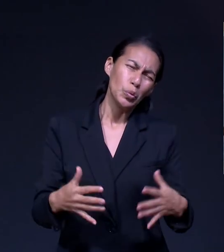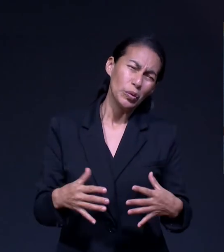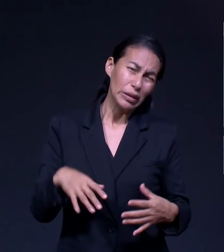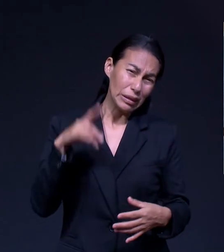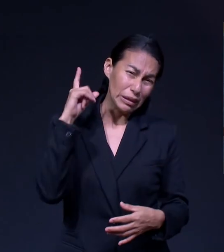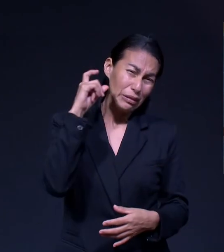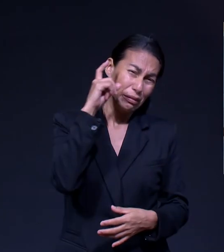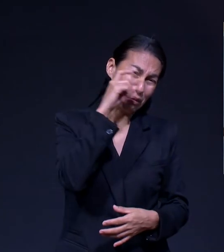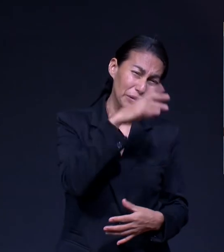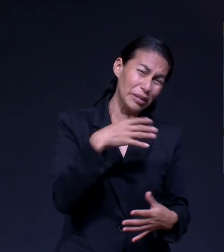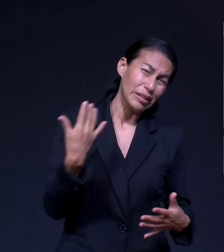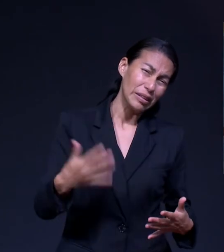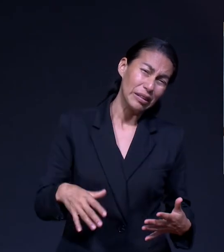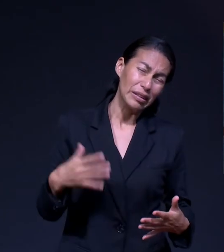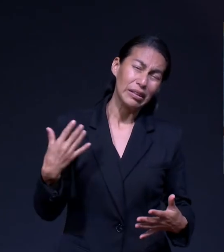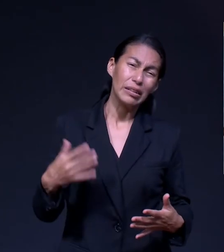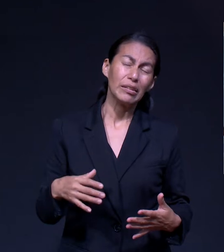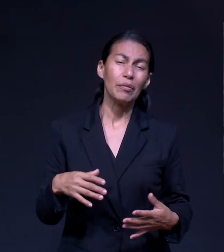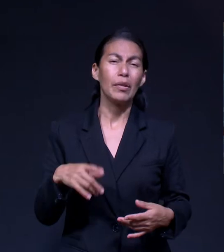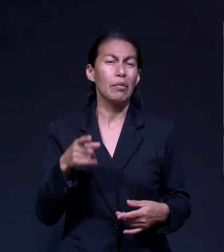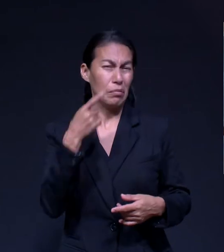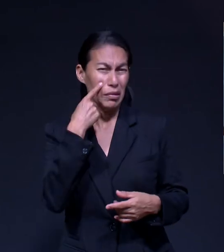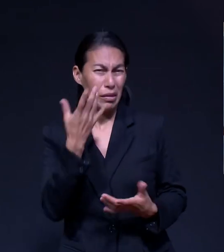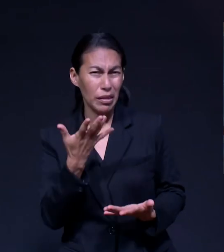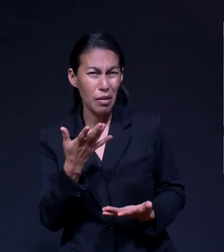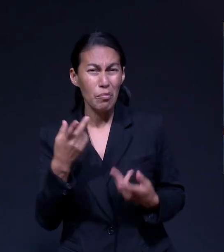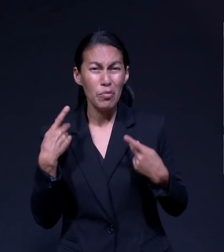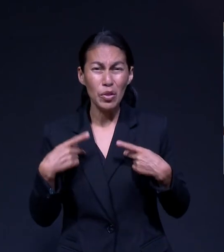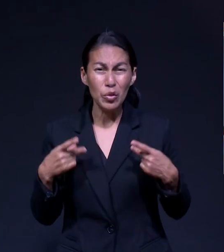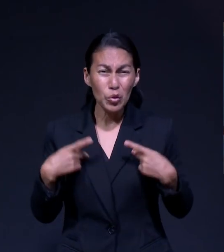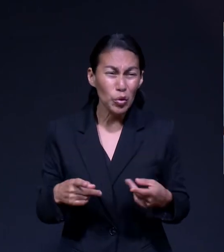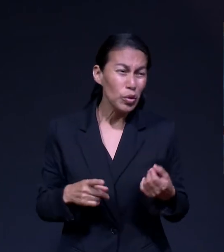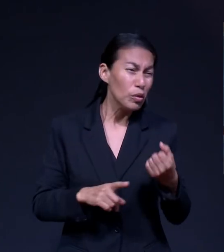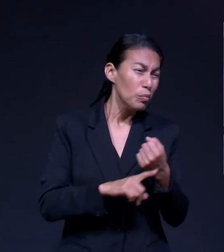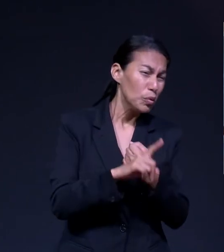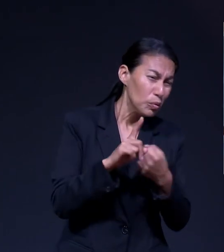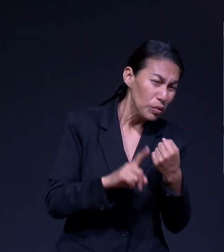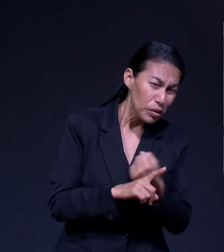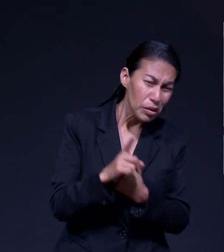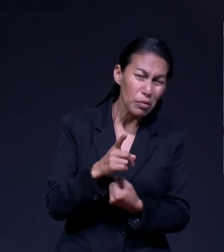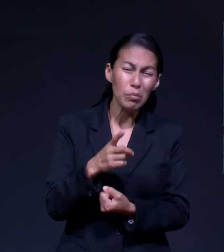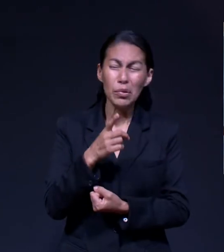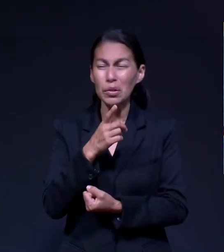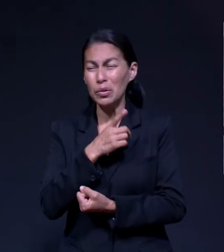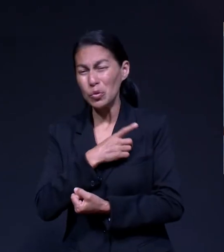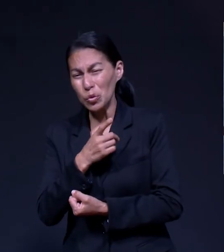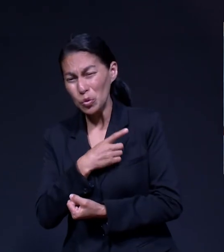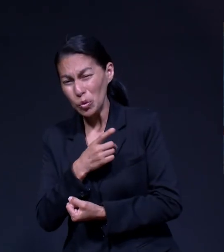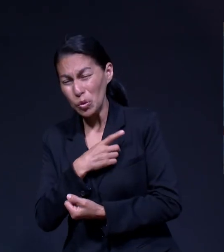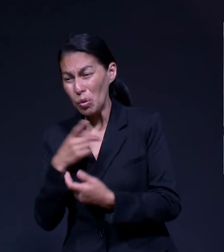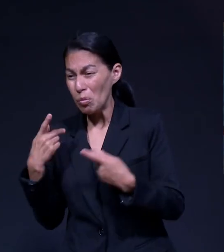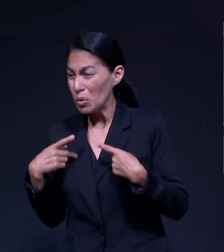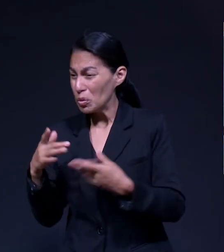crisis y asoma la soledad, la ausencia del apoyo humano?